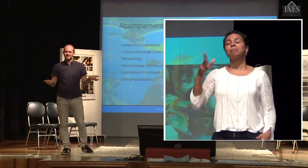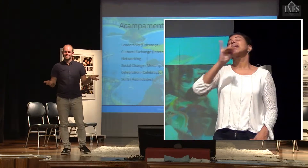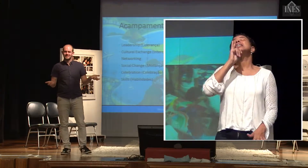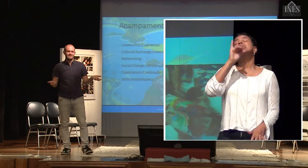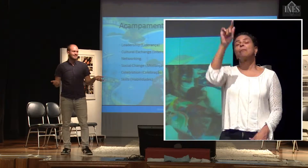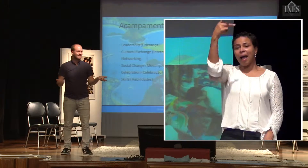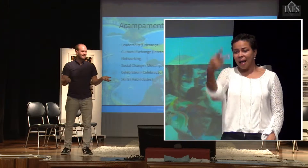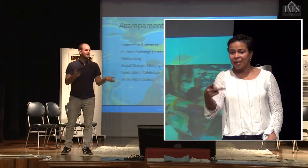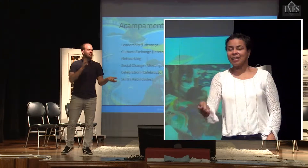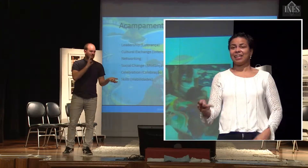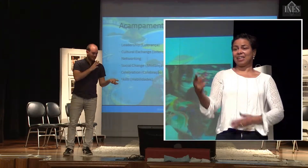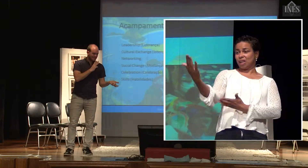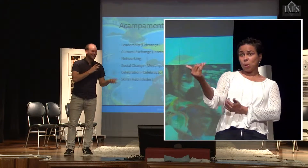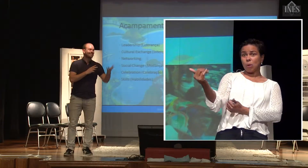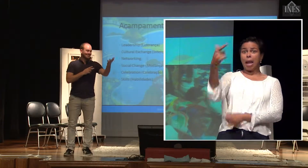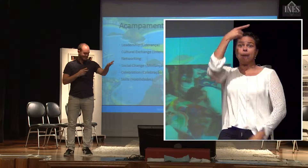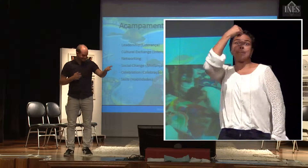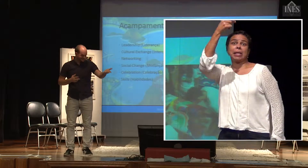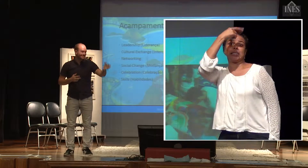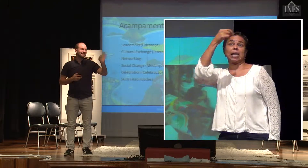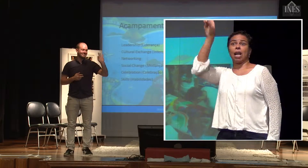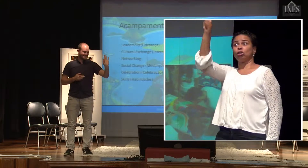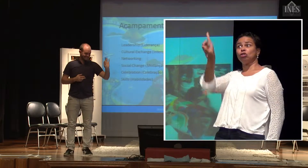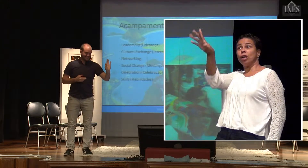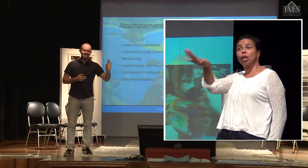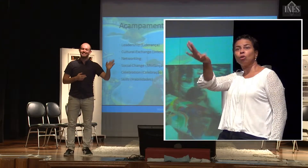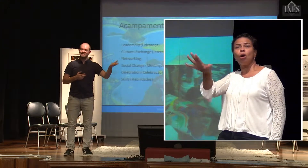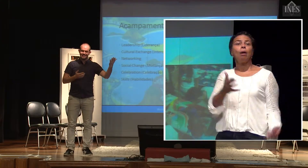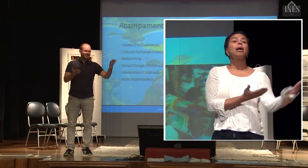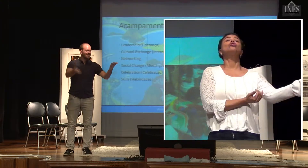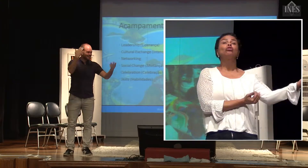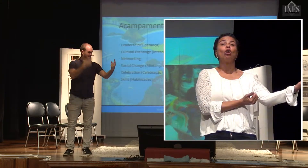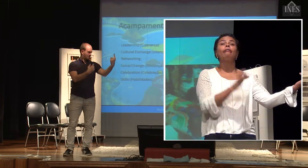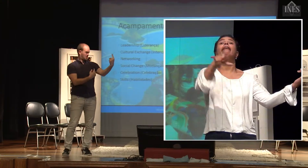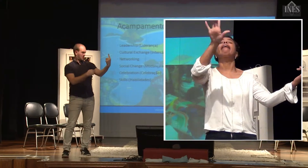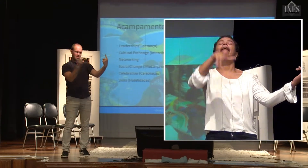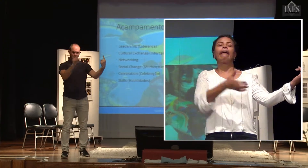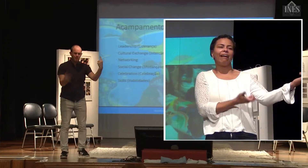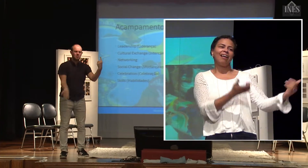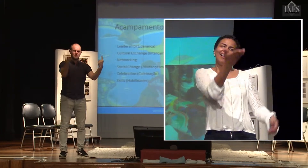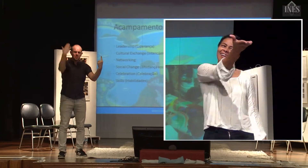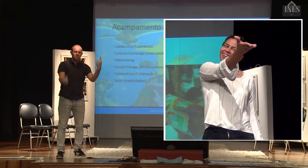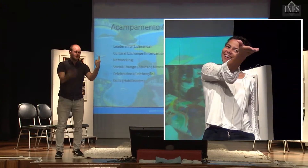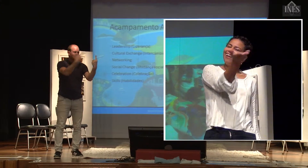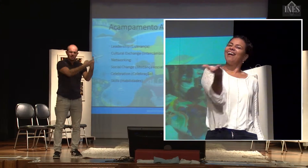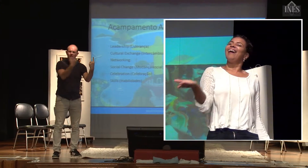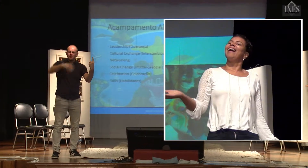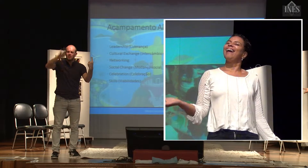chefe é o Marcelo. O Marcelo é chefe de tudo. Mas entre os jovens, quem é o representante? Ah, não sei se a galera conhece o Matheus.